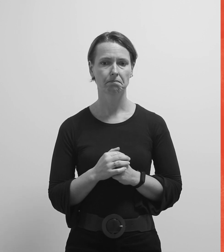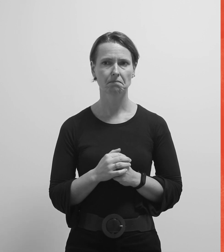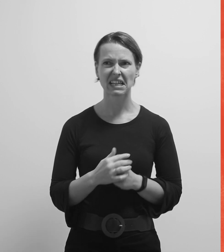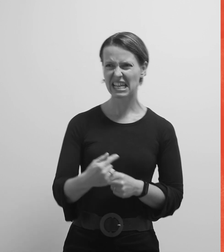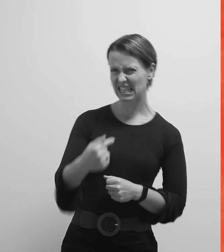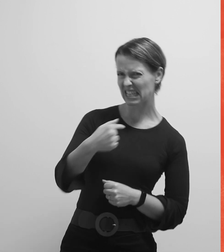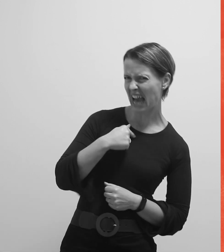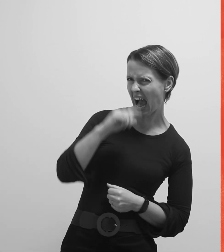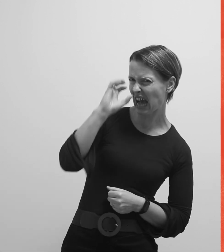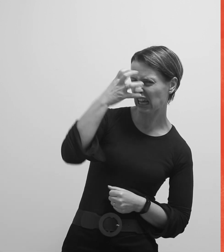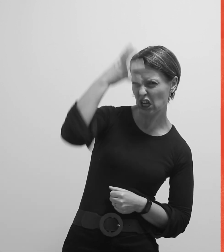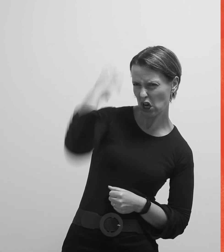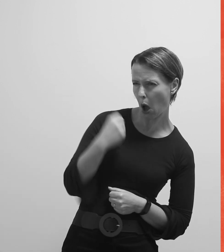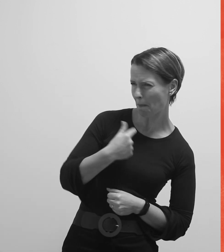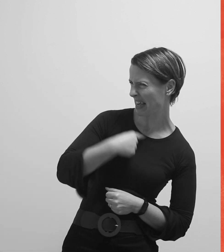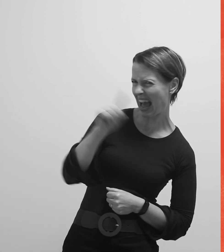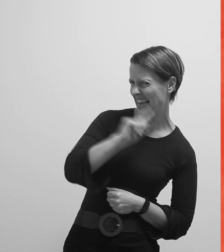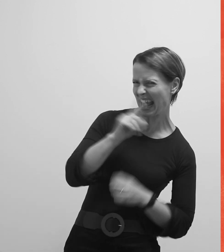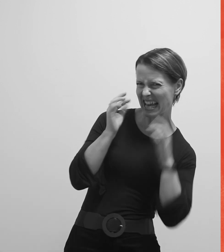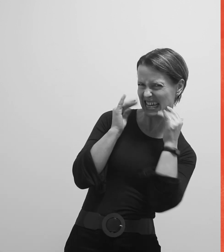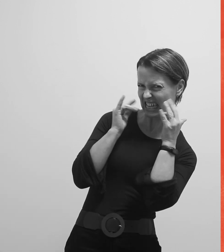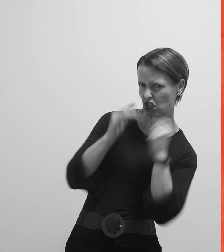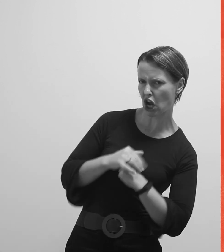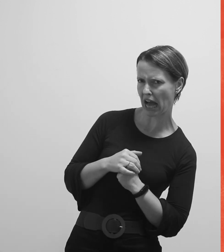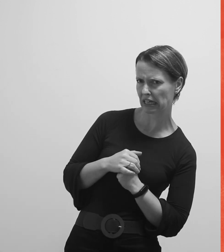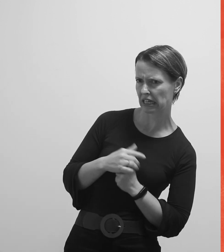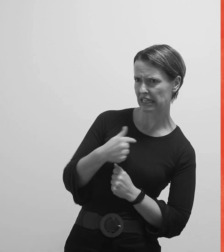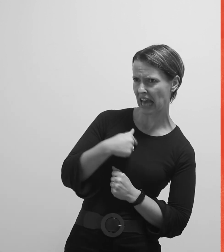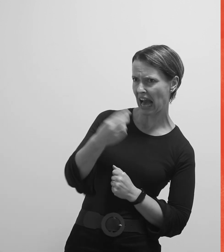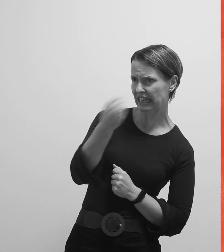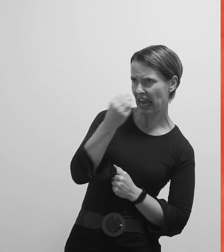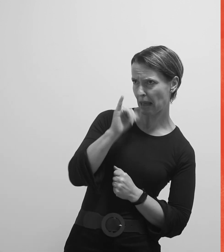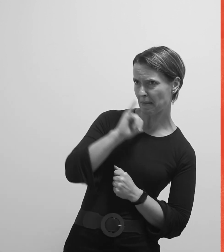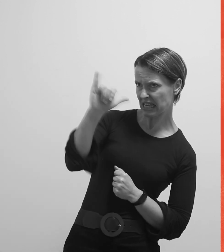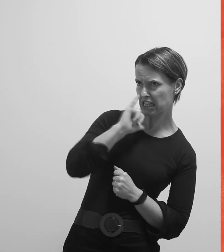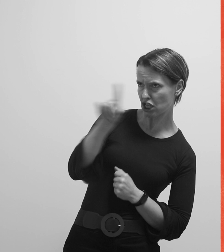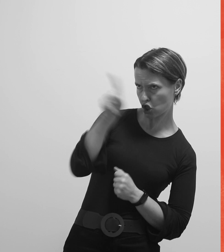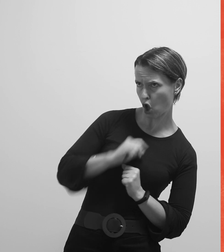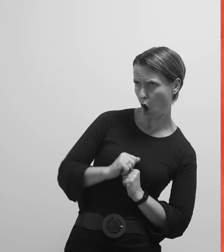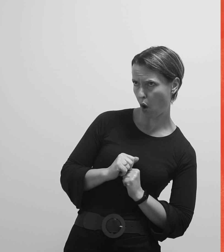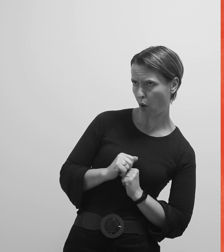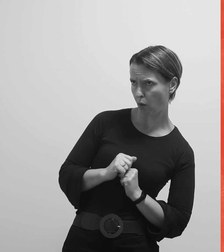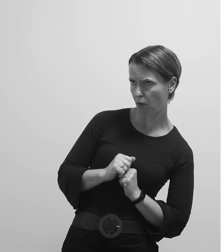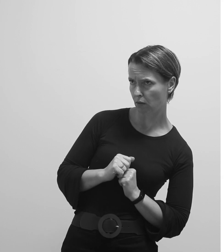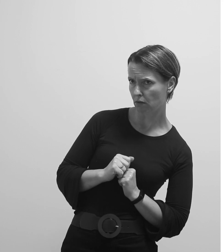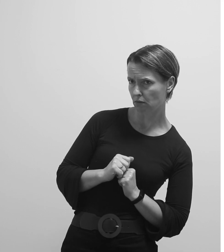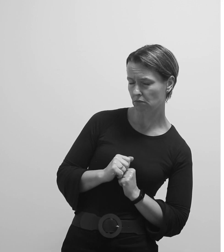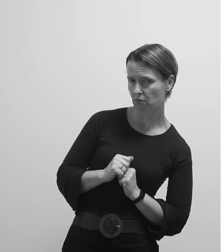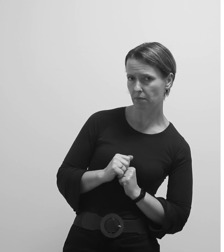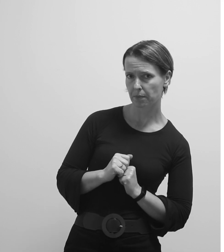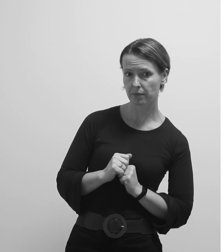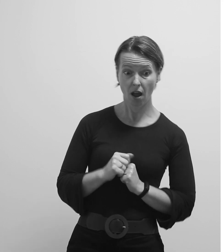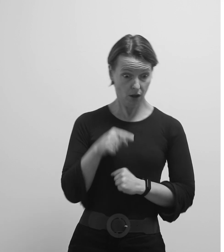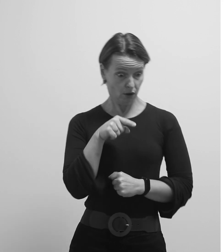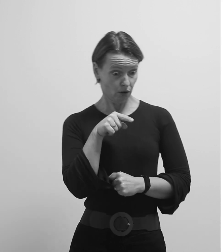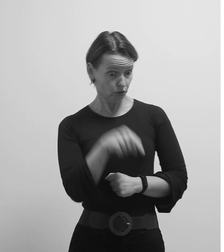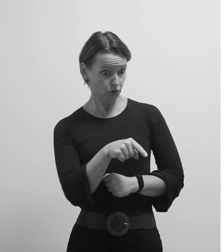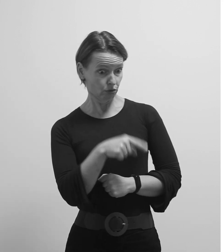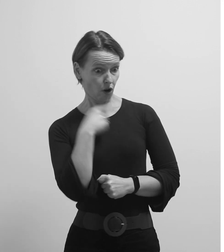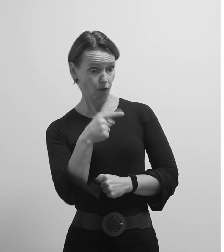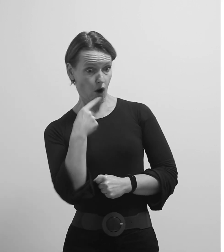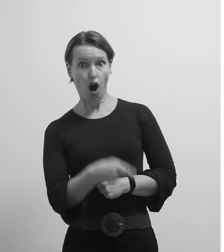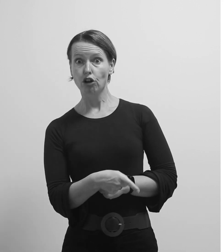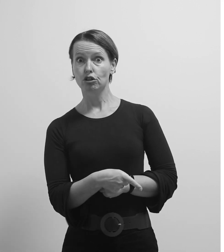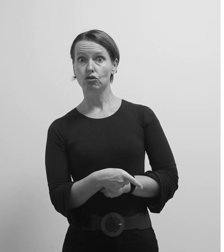Ja sam gnom. Nisam hrčak. Jedem isto što jedeš i ti. Pa ti